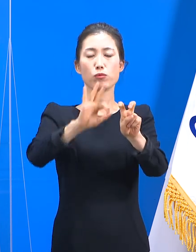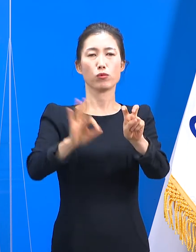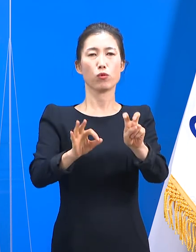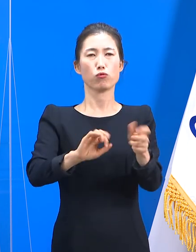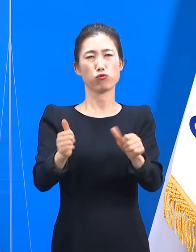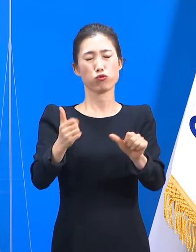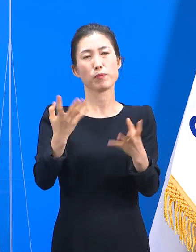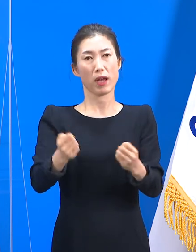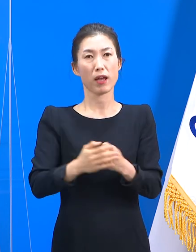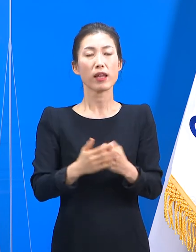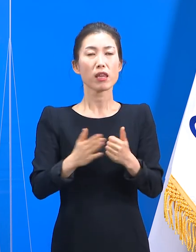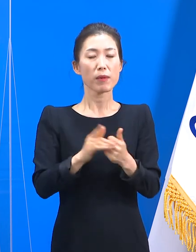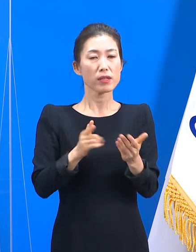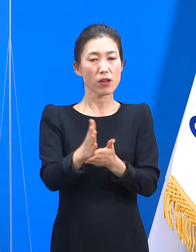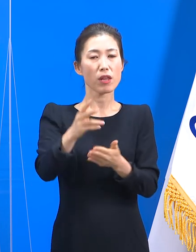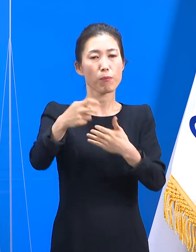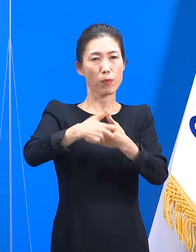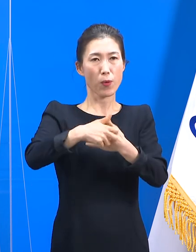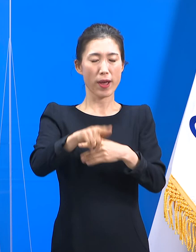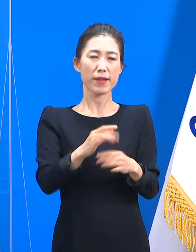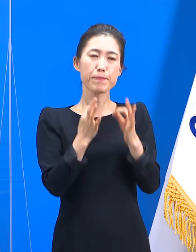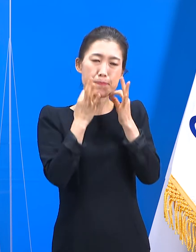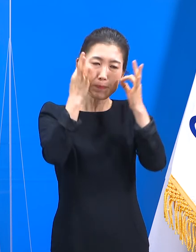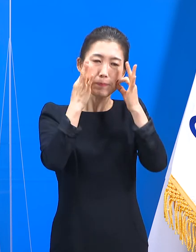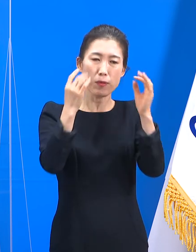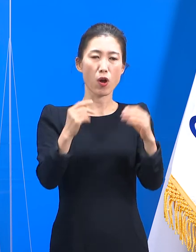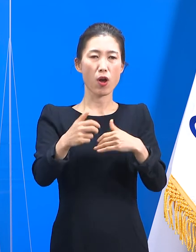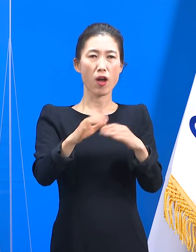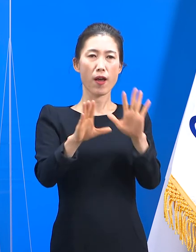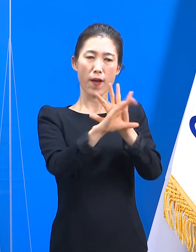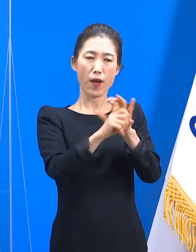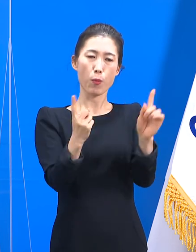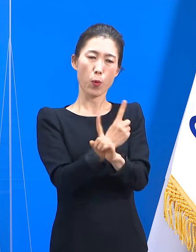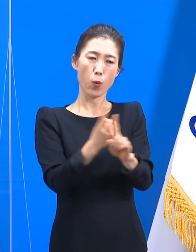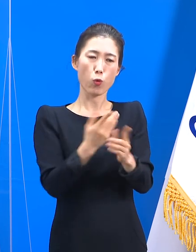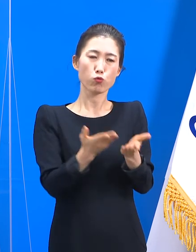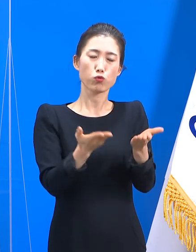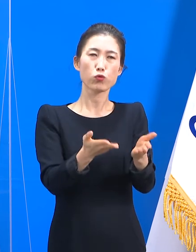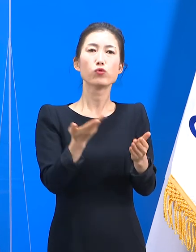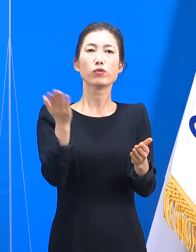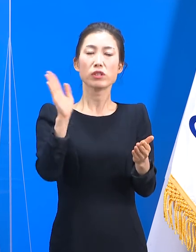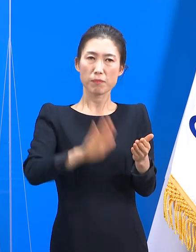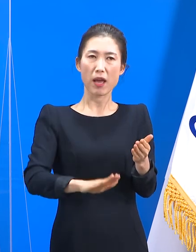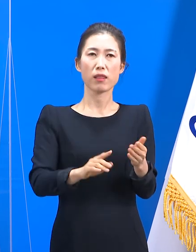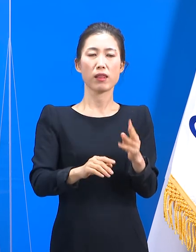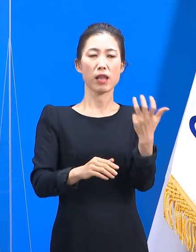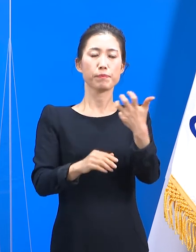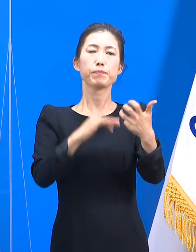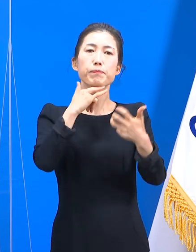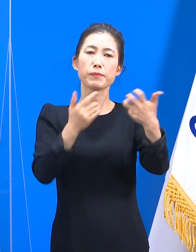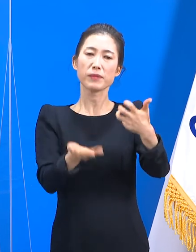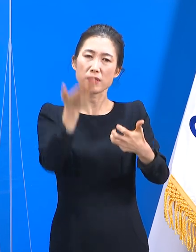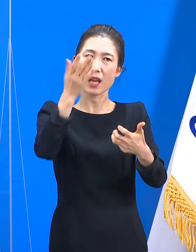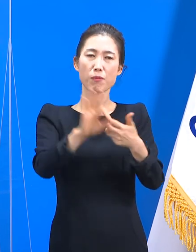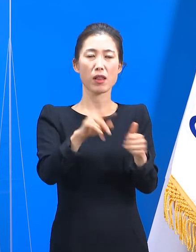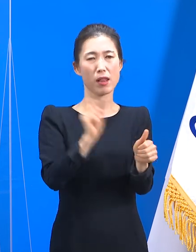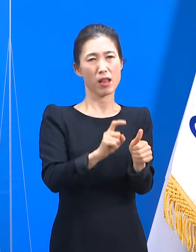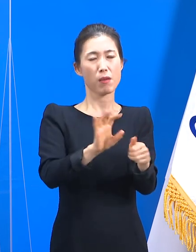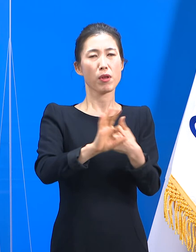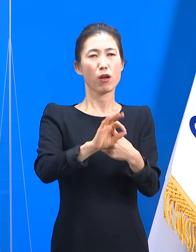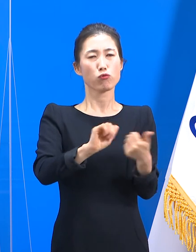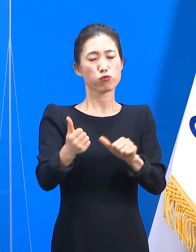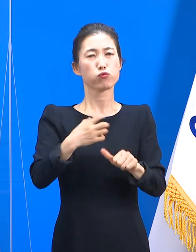전담병원의 의료진이 최선을 다해 치료하겠지만 나쁜 소식을 듣게 될 가정도 불가피하게 발생할 것입니다.